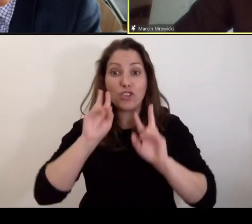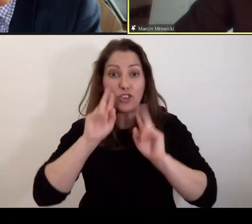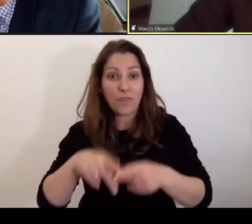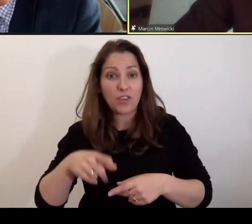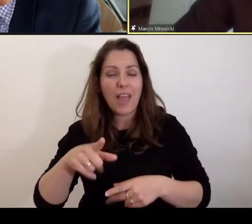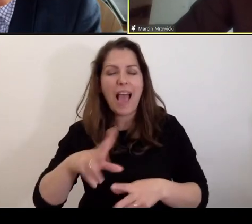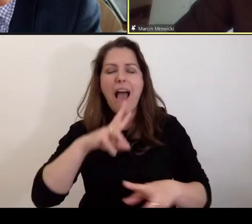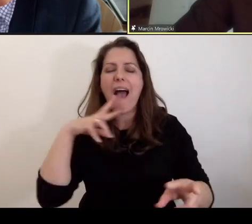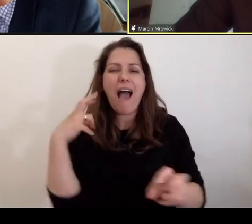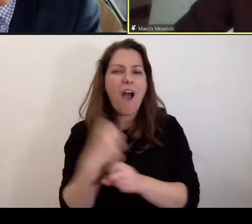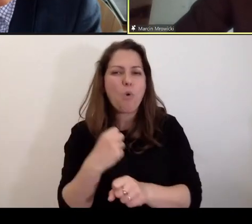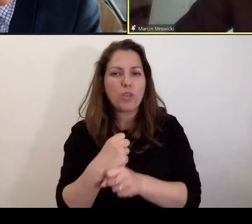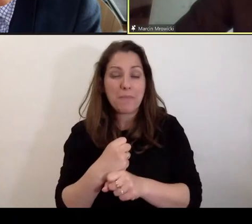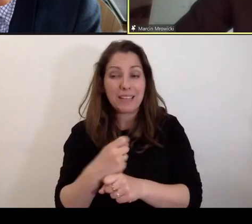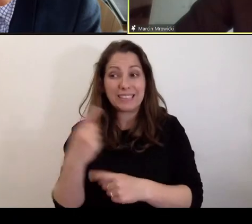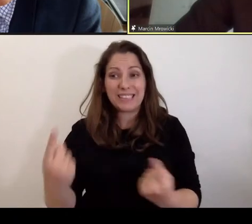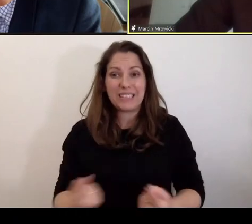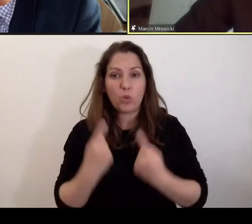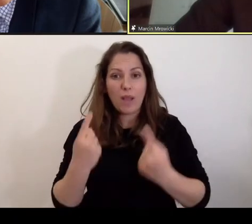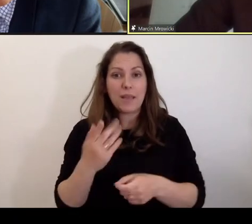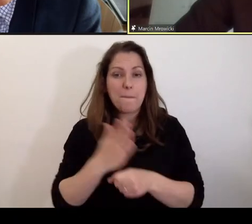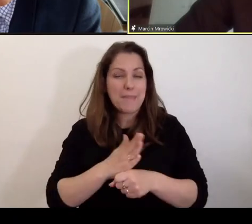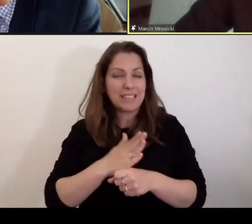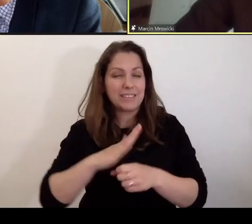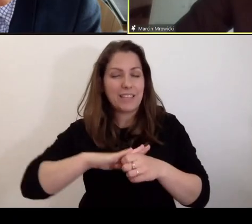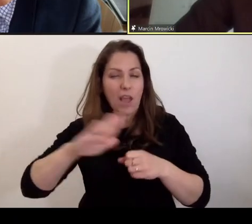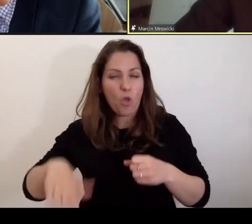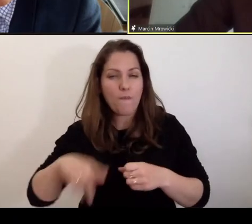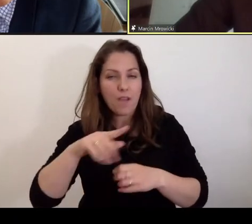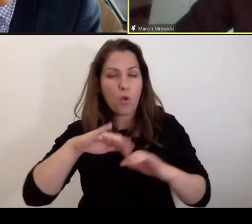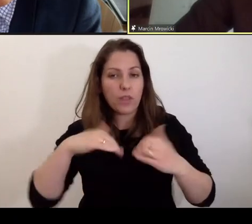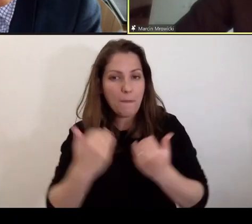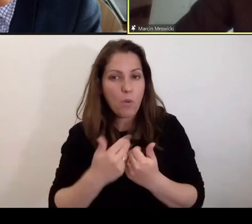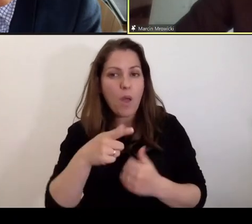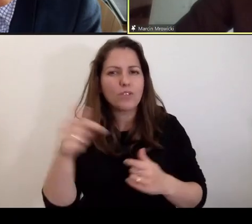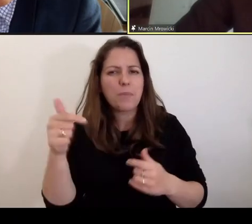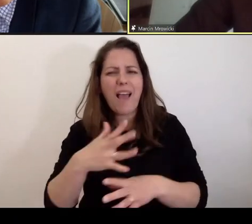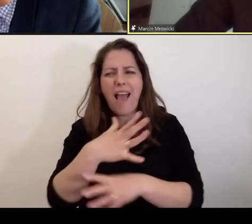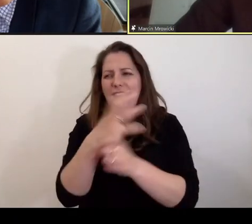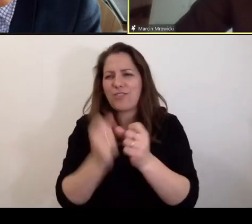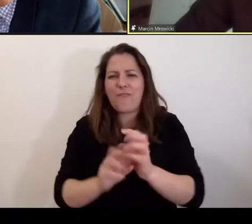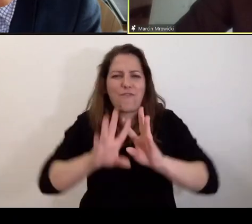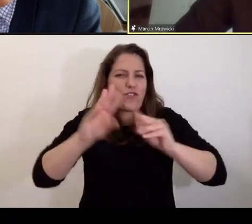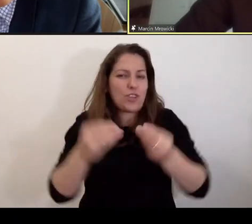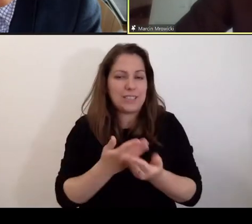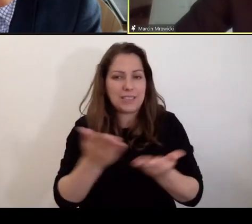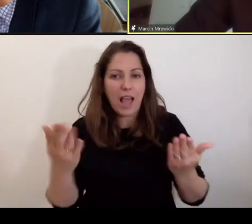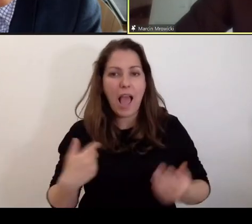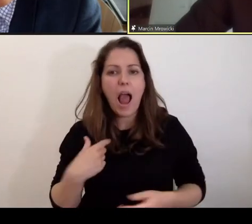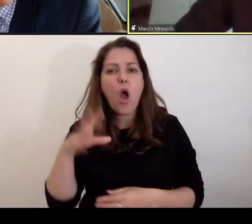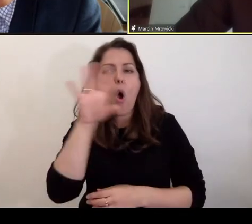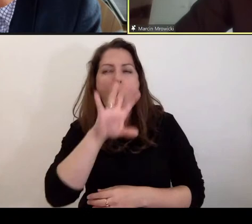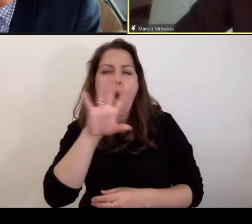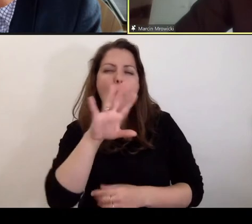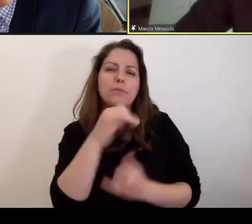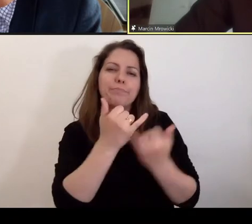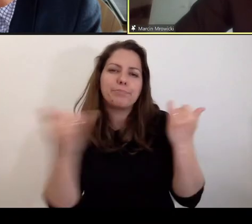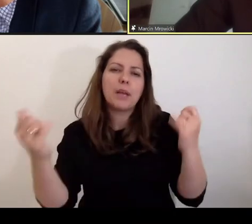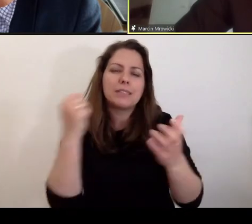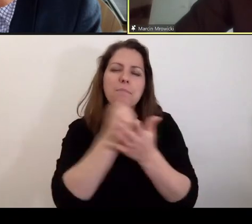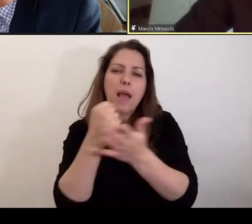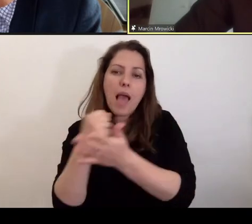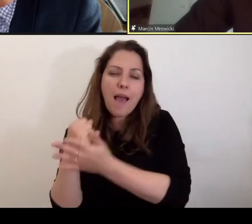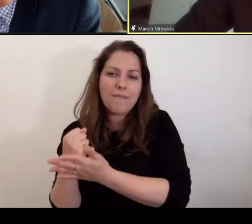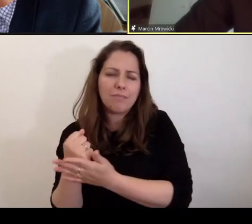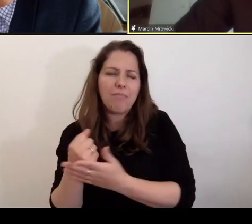automatycznie w sytuacji Międzynarodowego Trybunału Karnego należałoby aresztować wszystkich. Natomiast obserwowałem te różne sprawy i